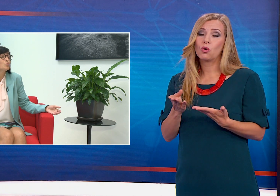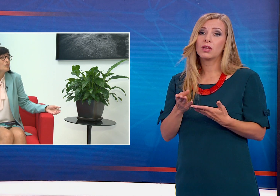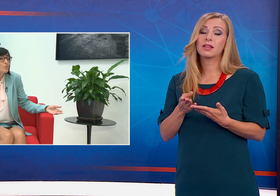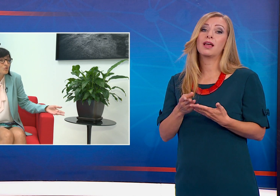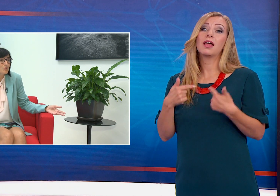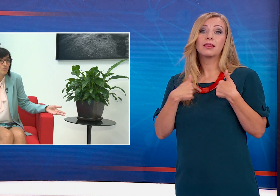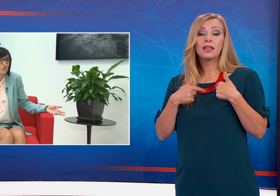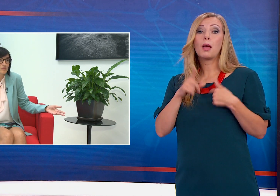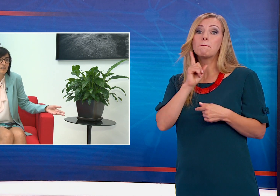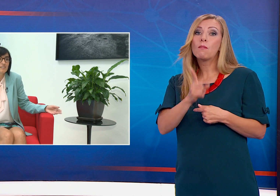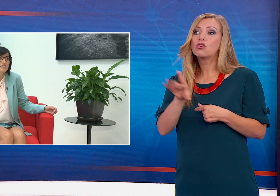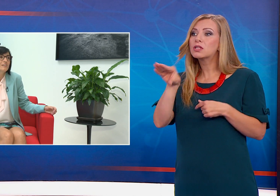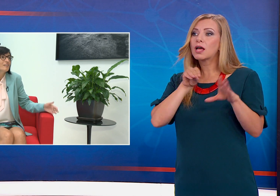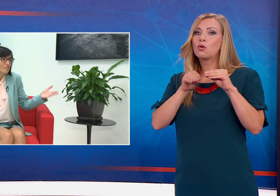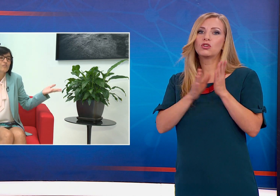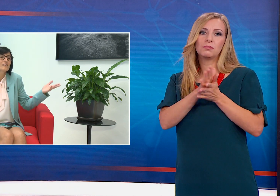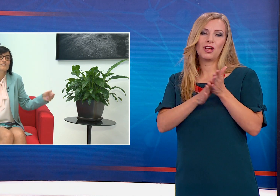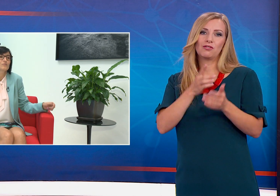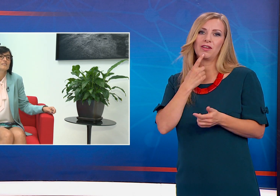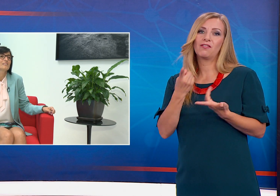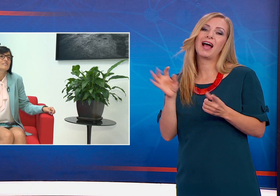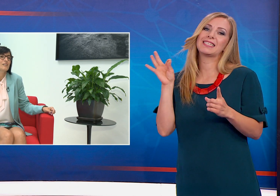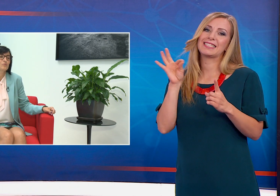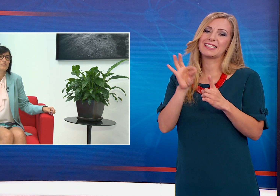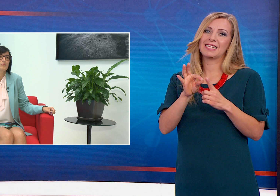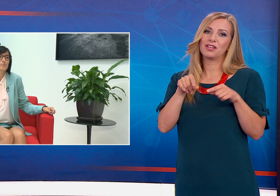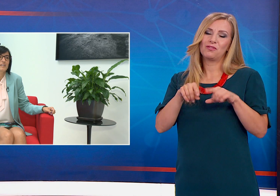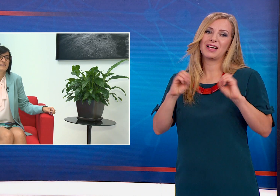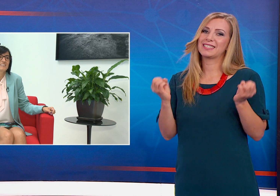Но ние можем да научим техния и това е целта на цялото това мероприятие.